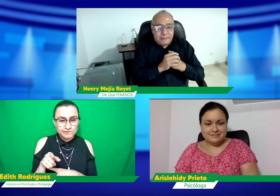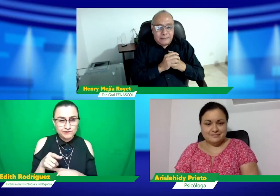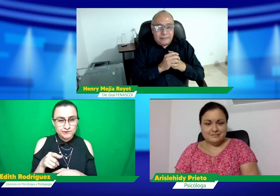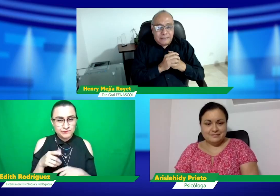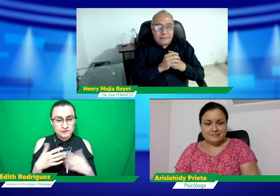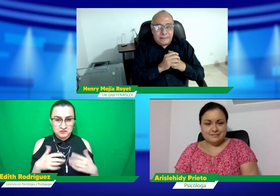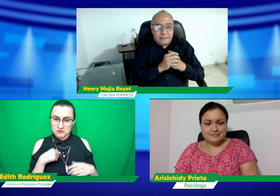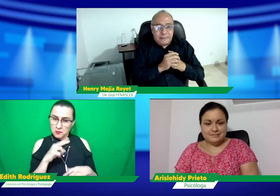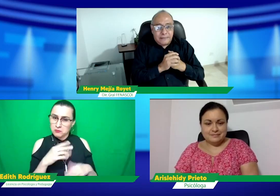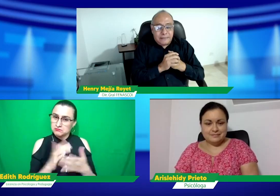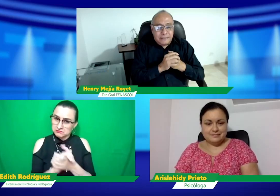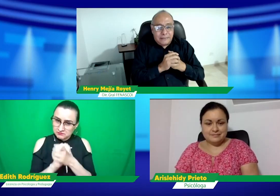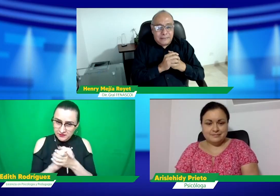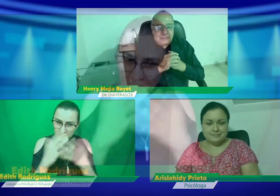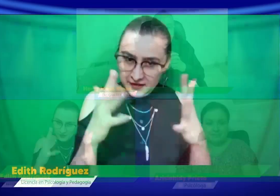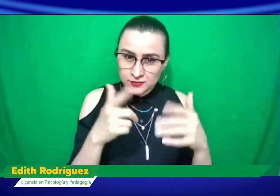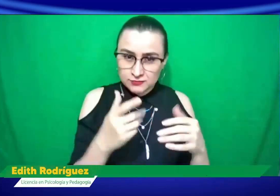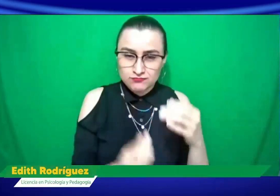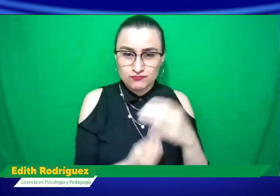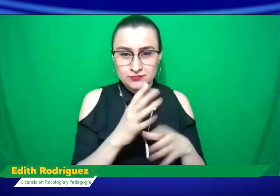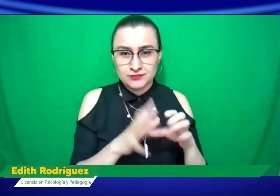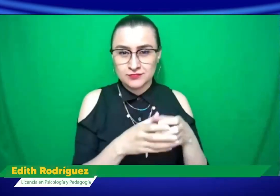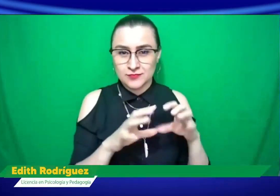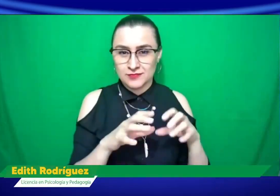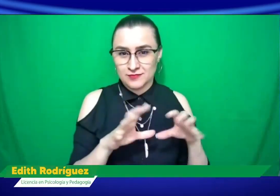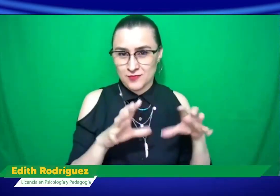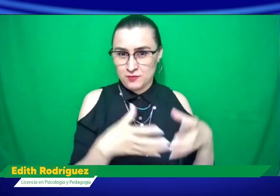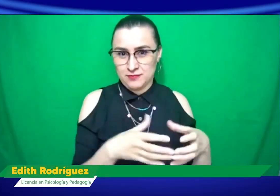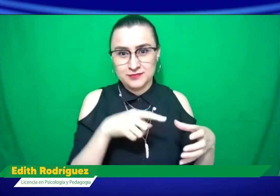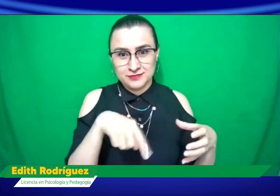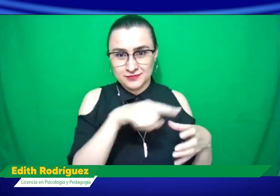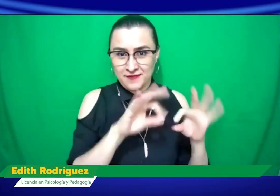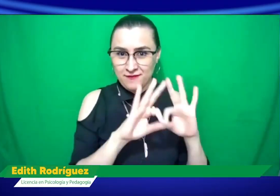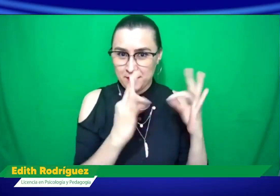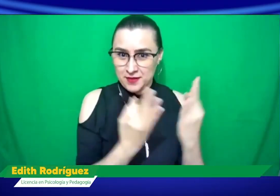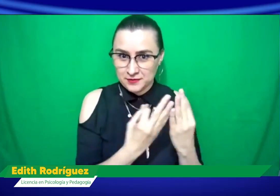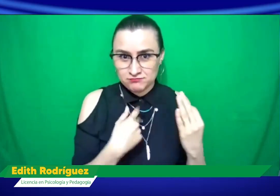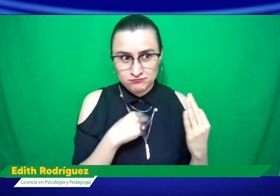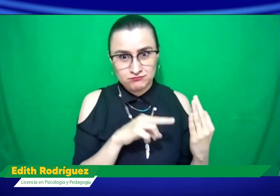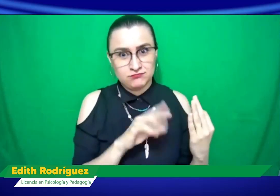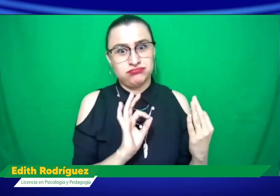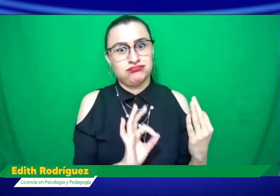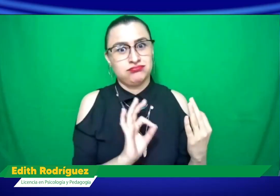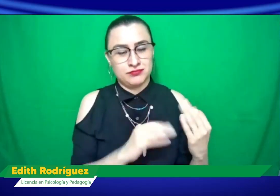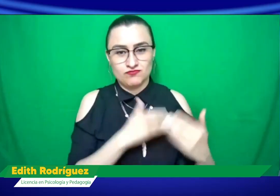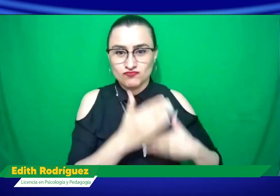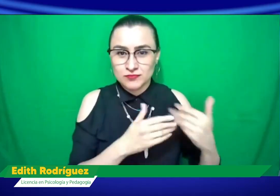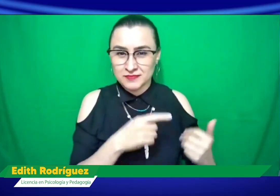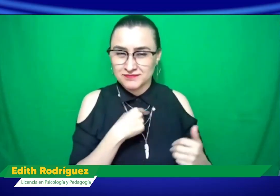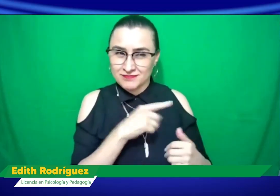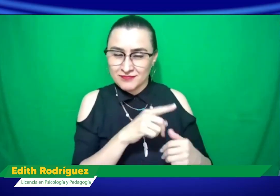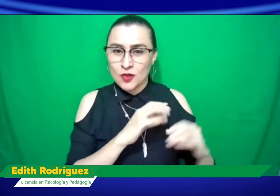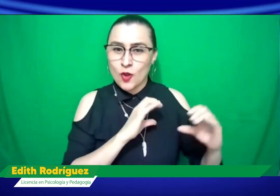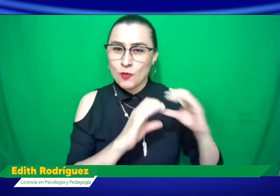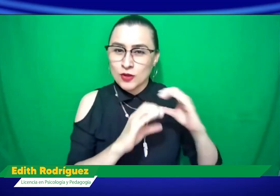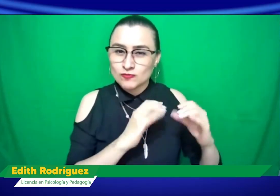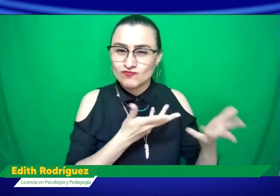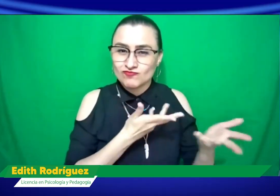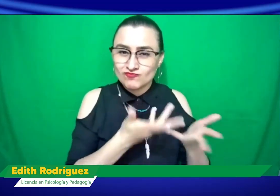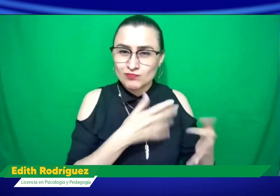en cuanto a la pregunta que tú nos haces, sí, felicito que haya esa comisión de las familias,